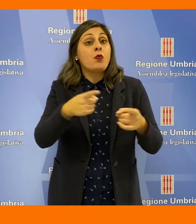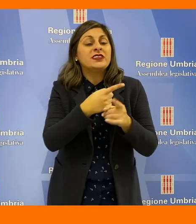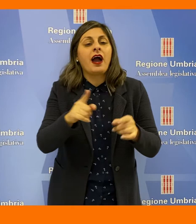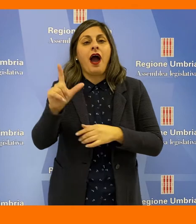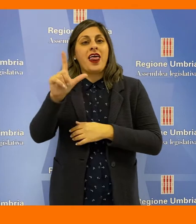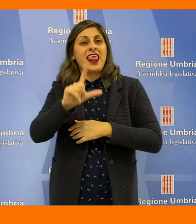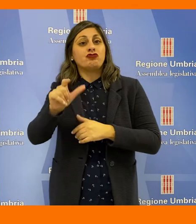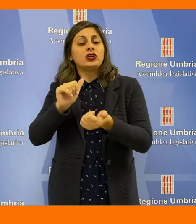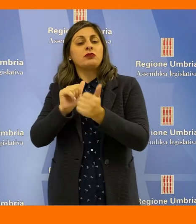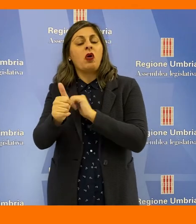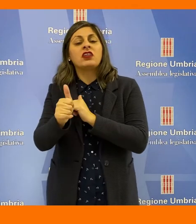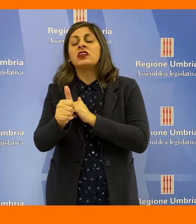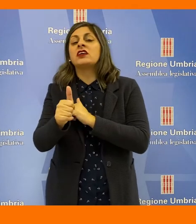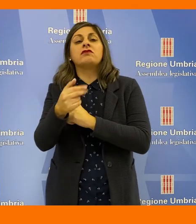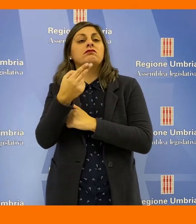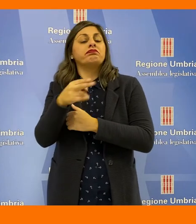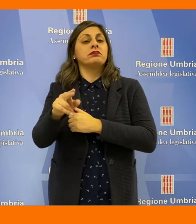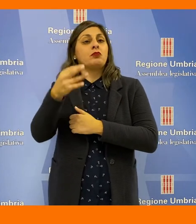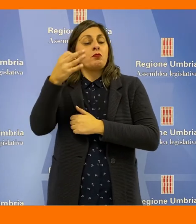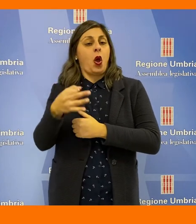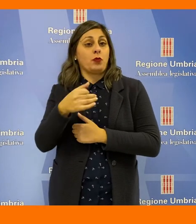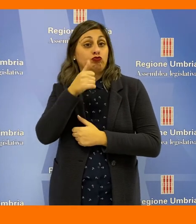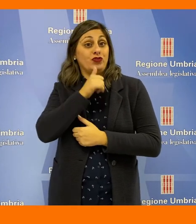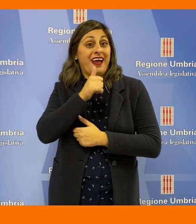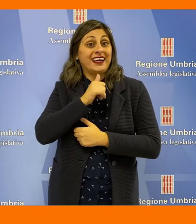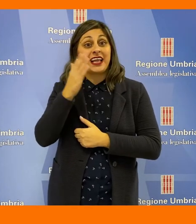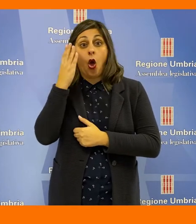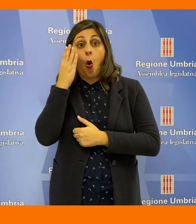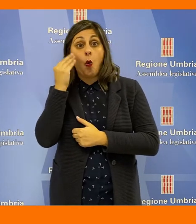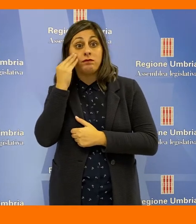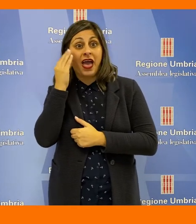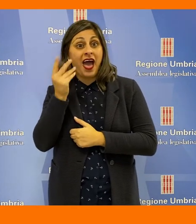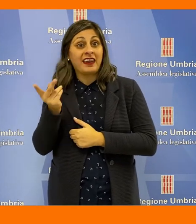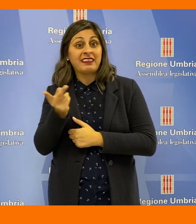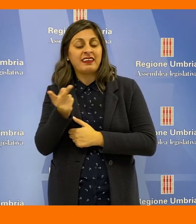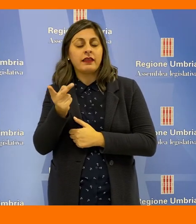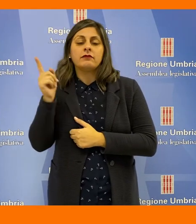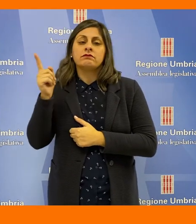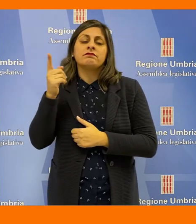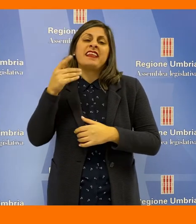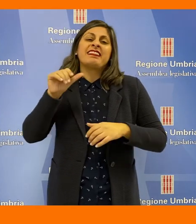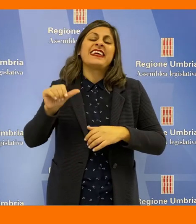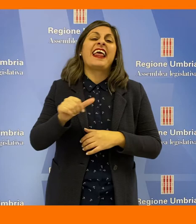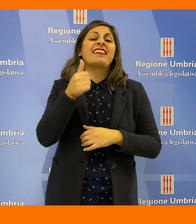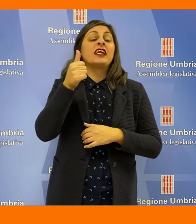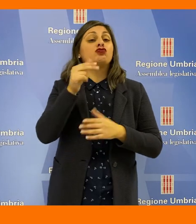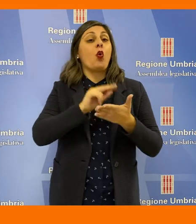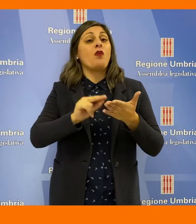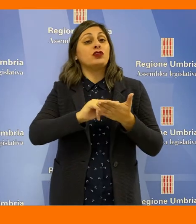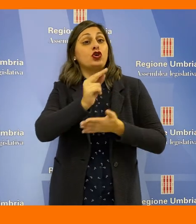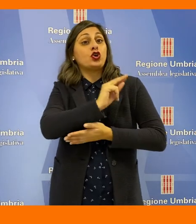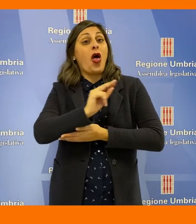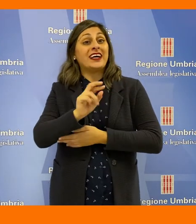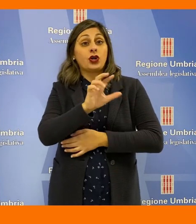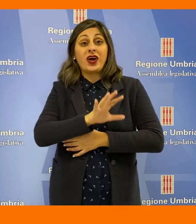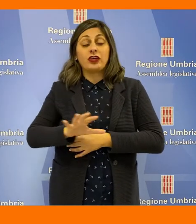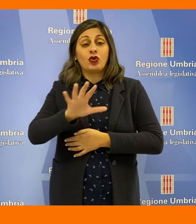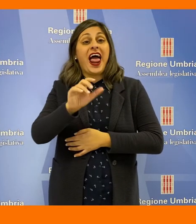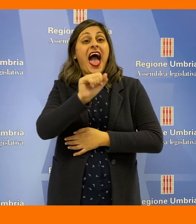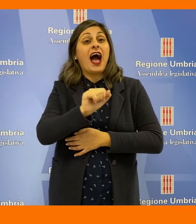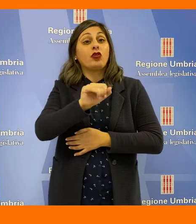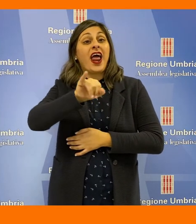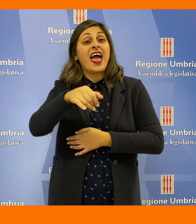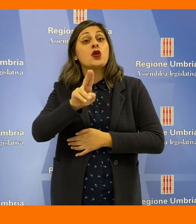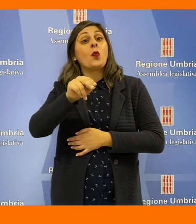liceo musicale e al liceo sportivo per Città di Castello e Umbertide è stato spiegato dalla direttrice dell'ufficio